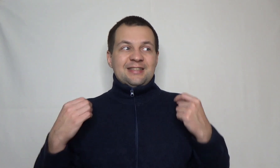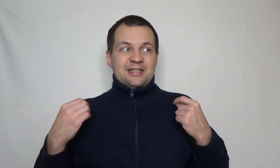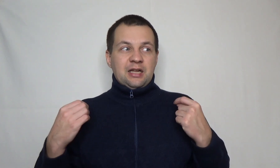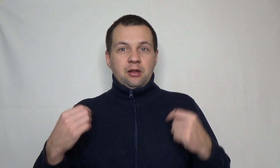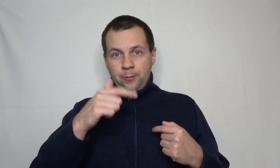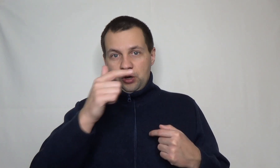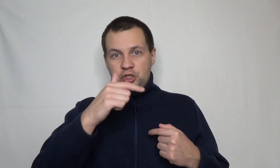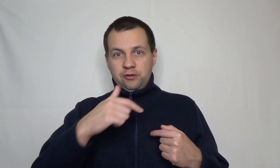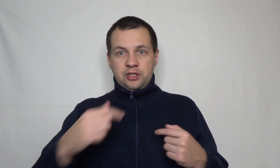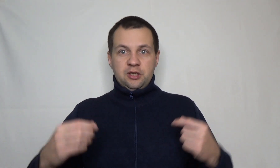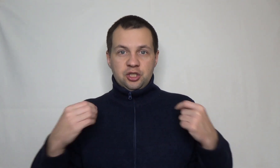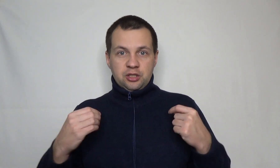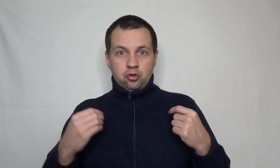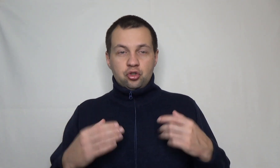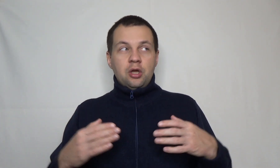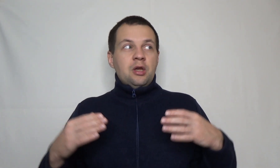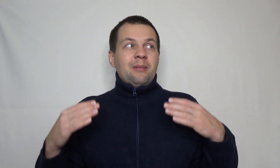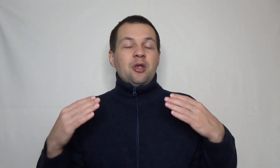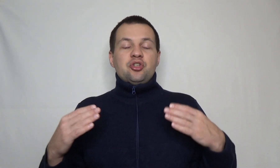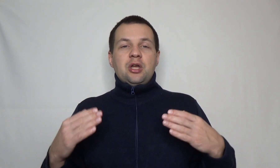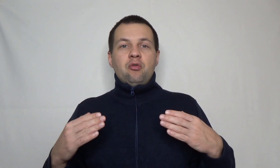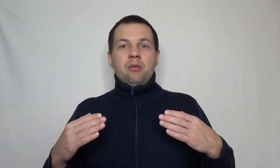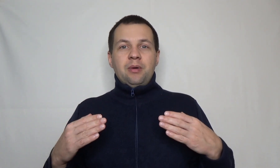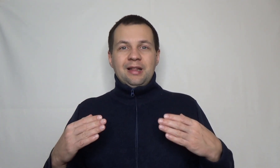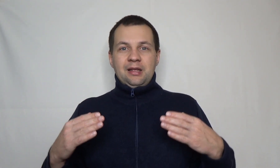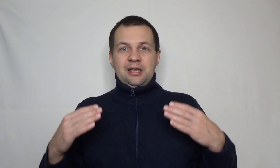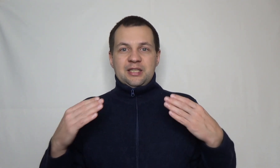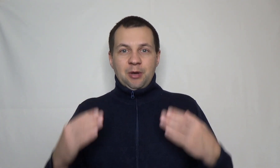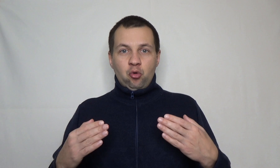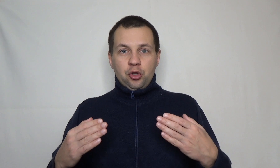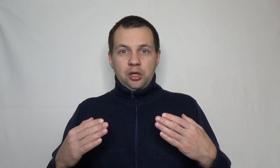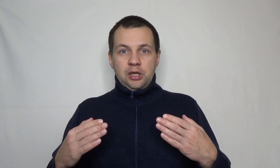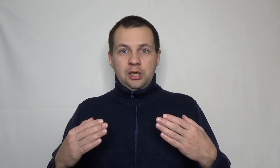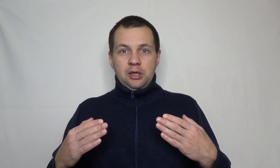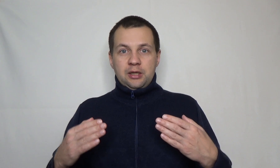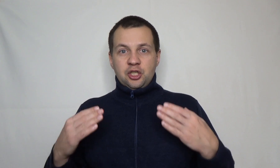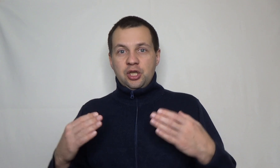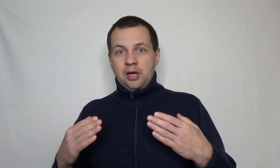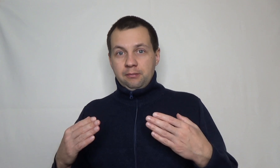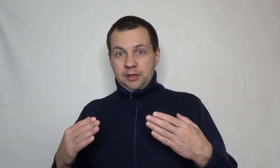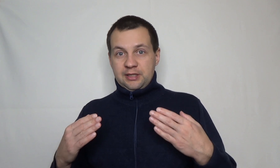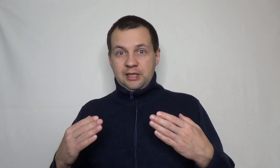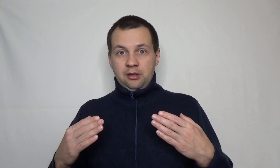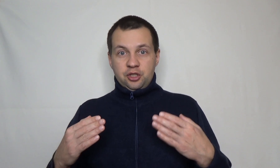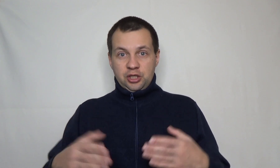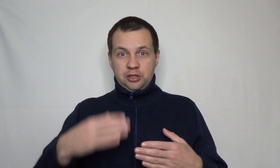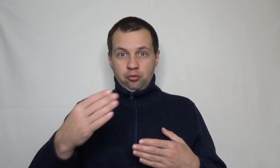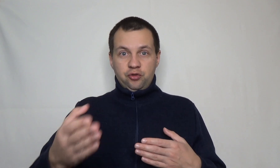осознал, но раньше это не осознал, сейчас осознал, то, что мое здоровье было спокойно. И также я осознал, сейчас я вот в